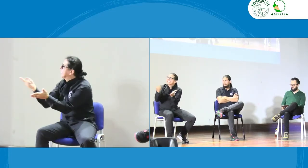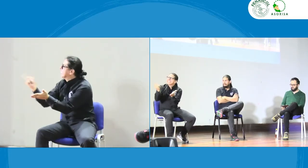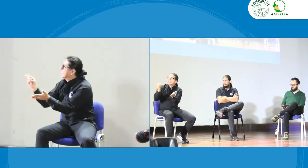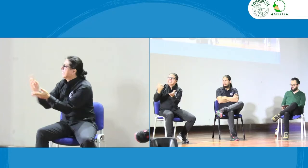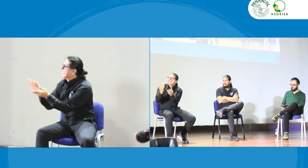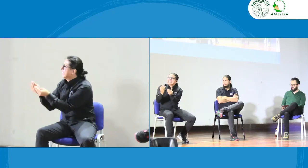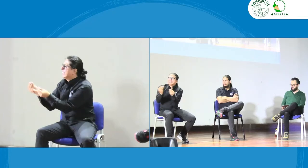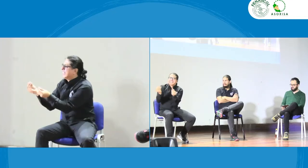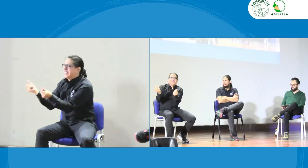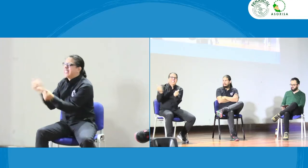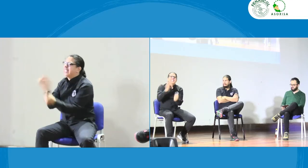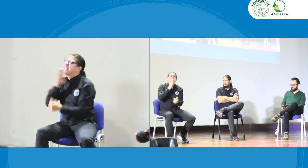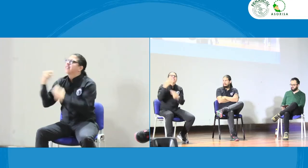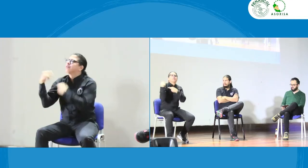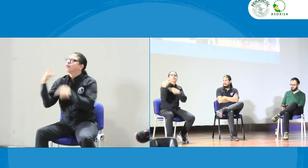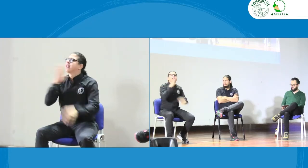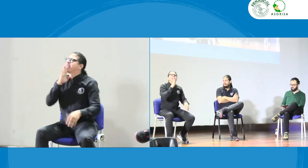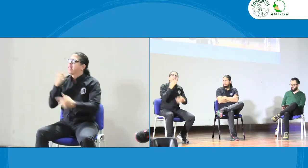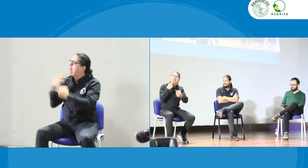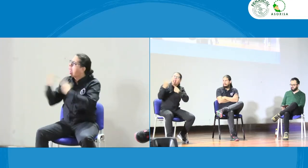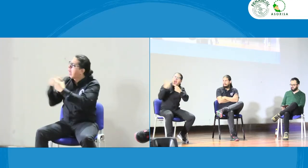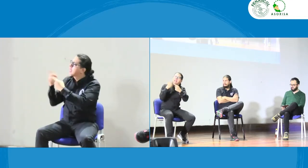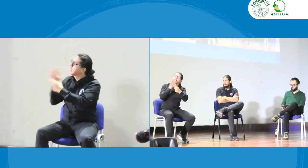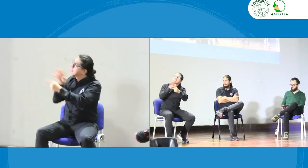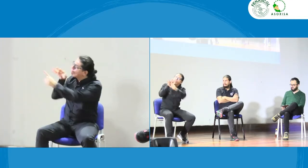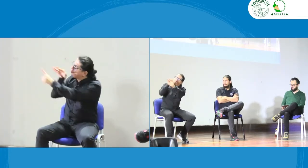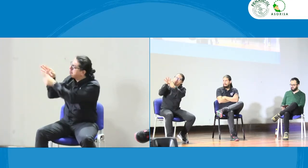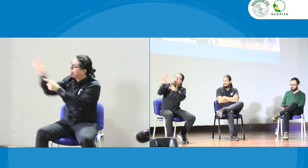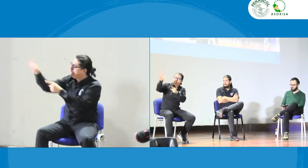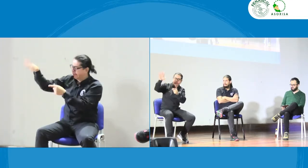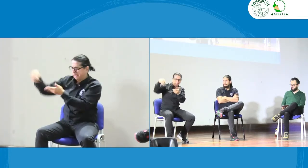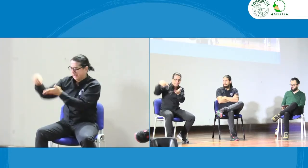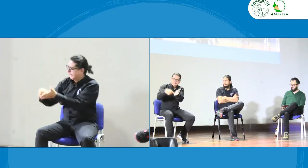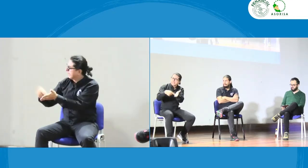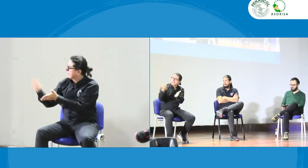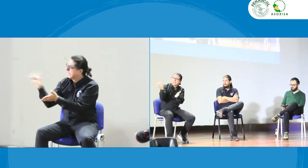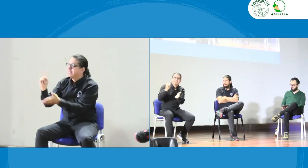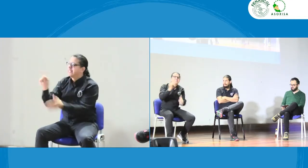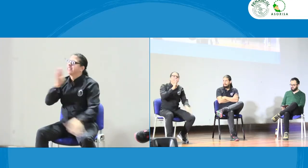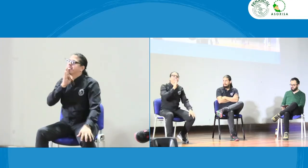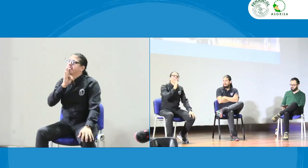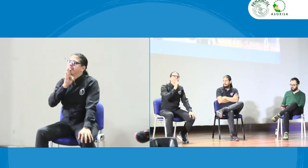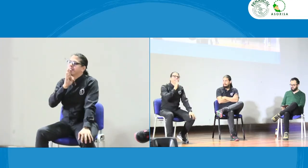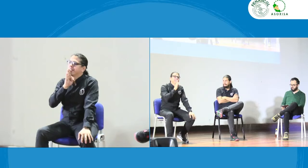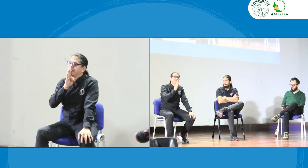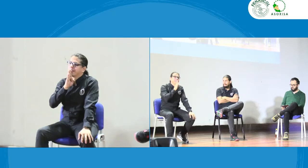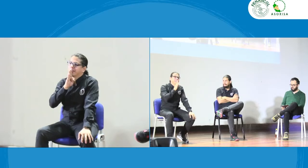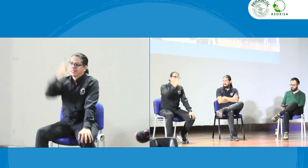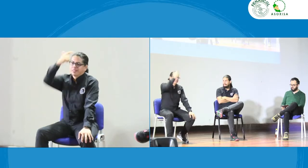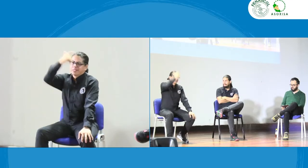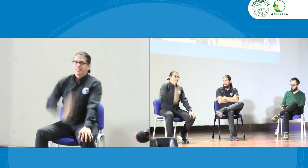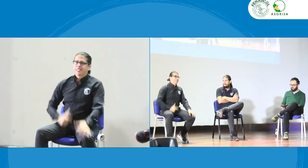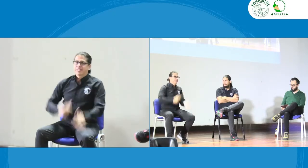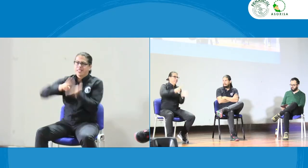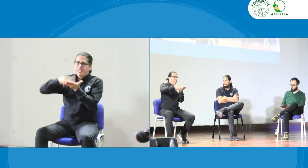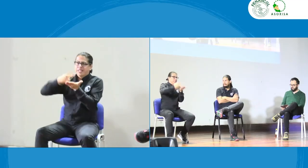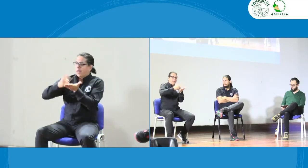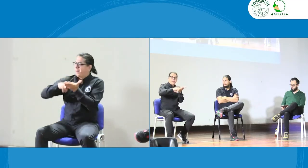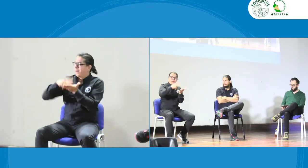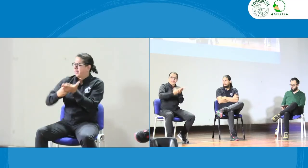intérprete entonces yo no puedo decir no yo soy quien tengo que hablar hacer esa incidencia es decir que las cláusulas que están